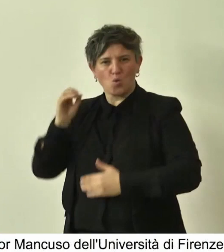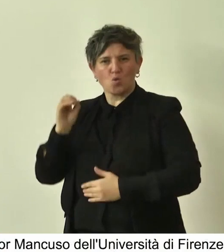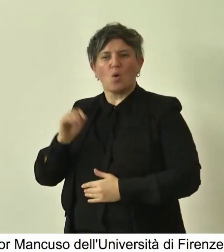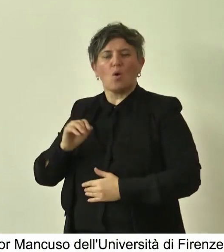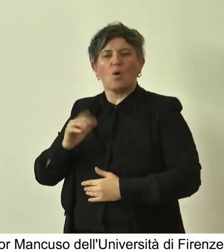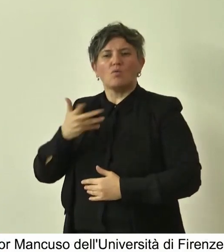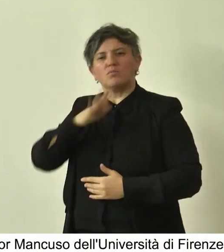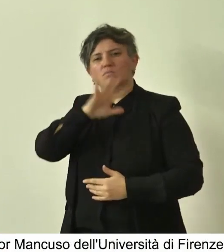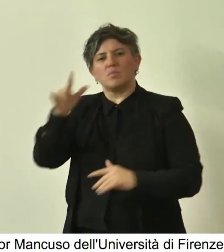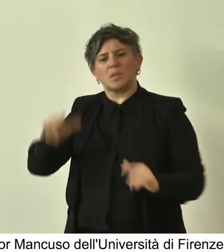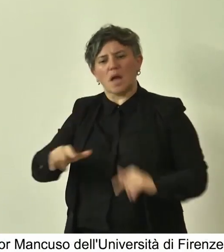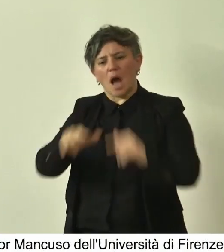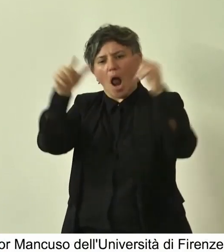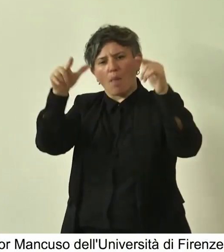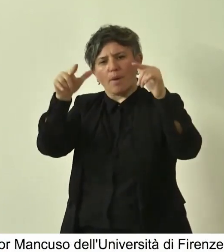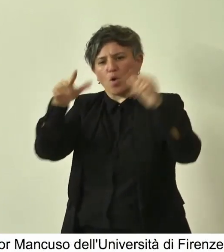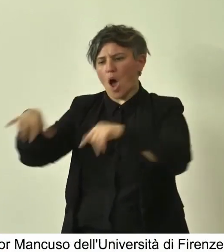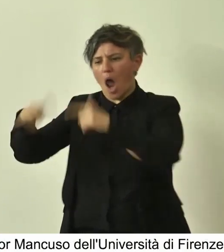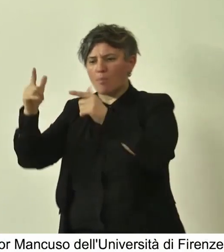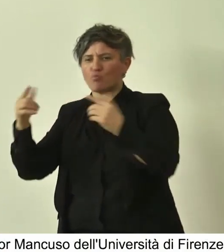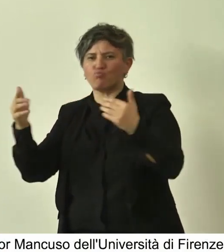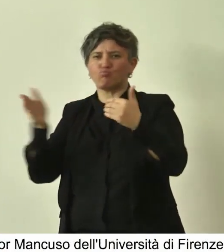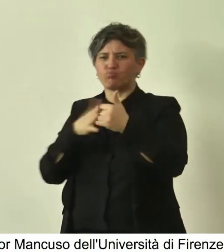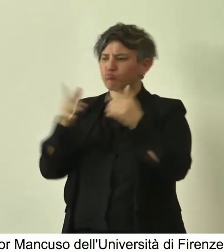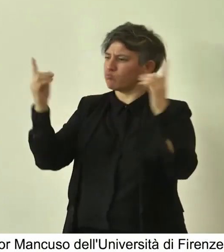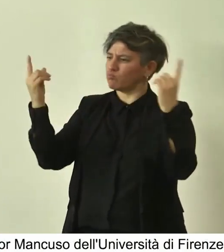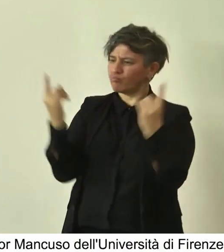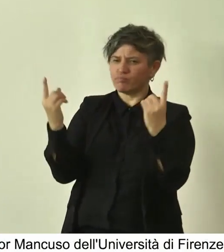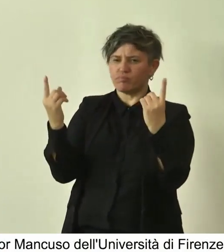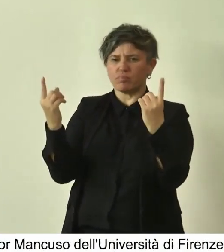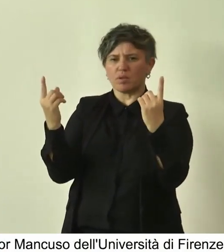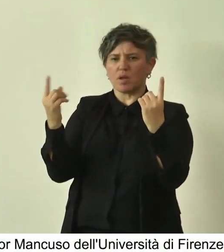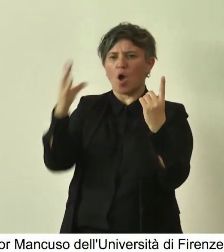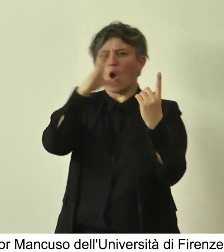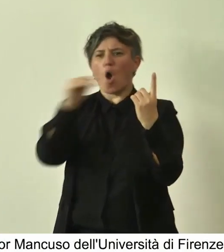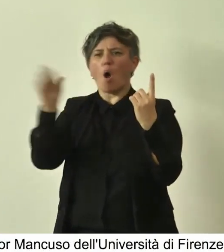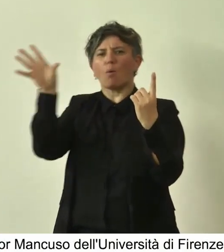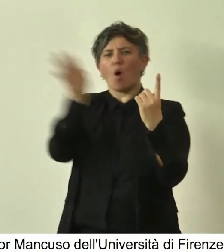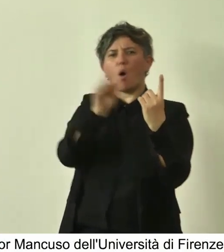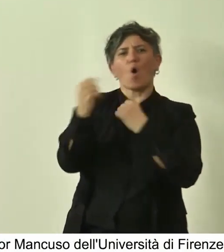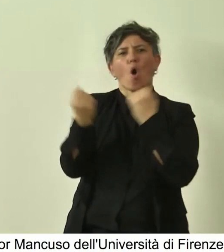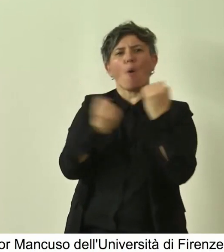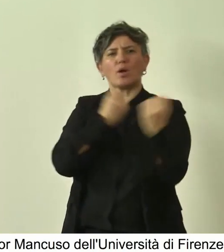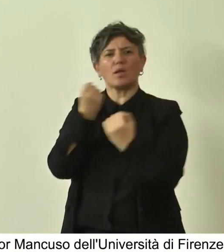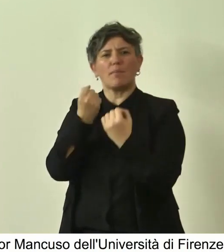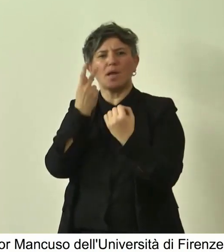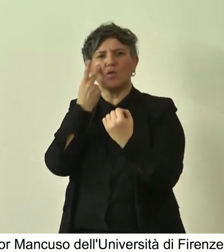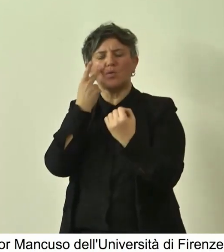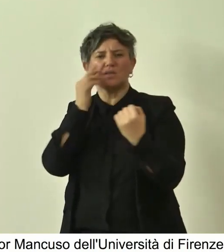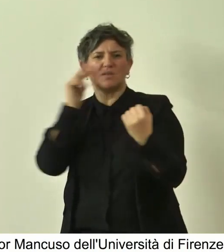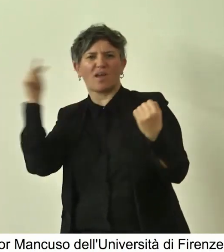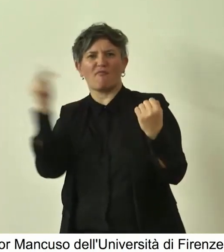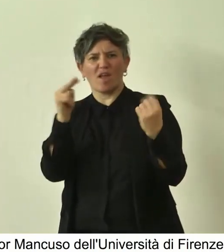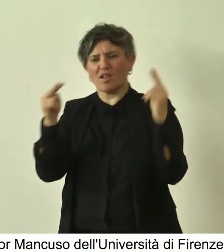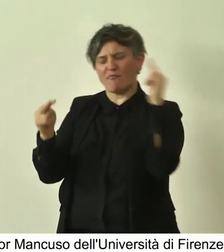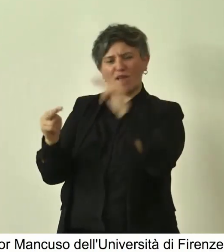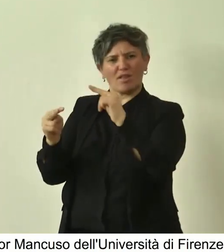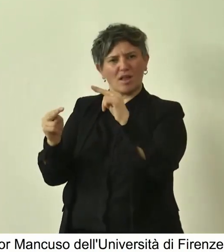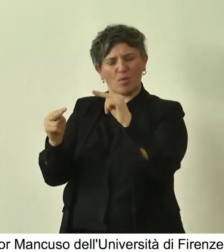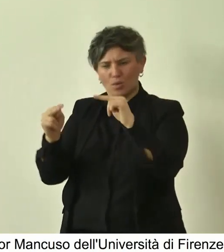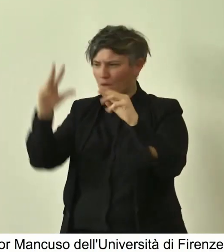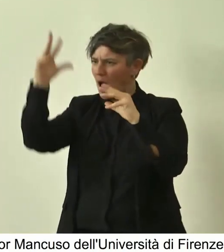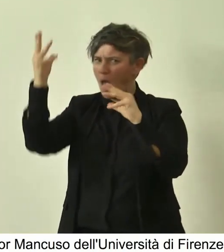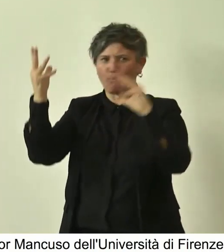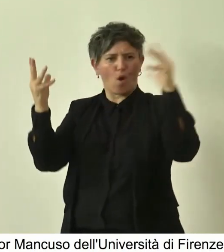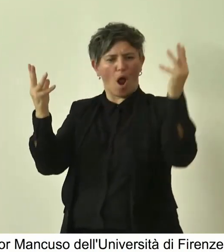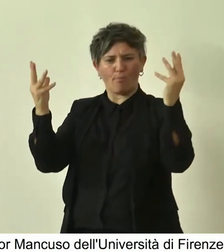che vicine ad altre piante assumono comportamenti simili, quindi in qualche modo vedono, quindi le piante, quindi l'albero